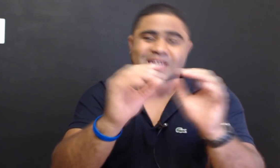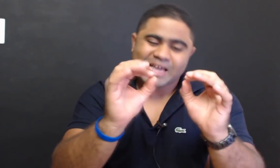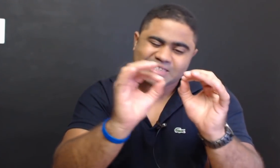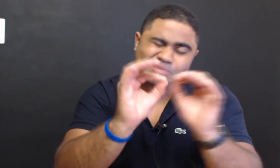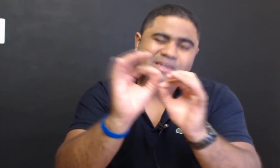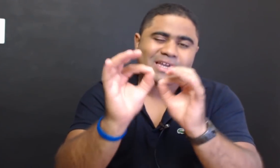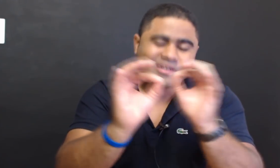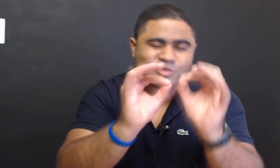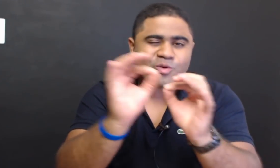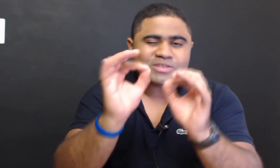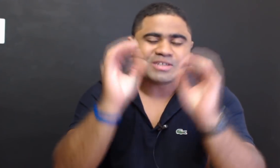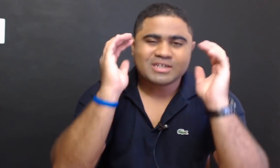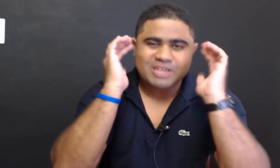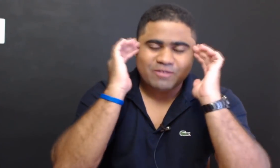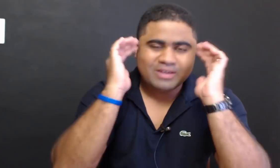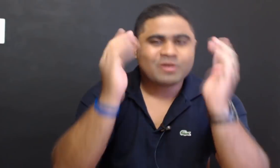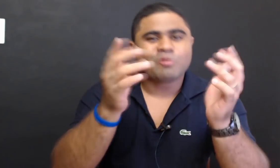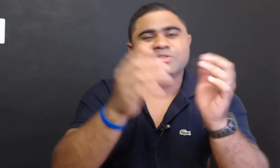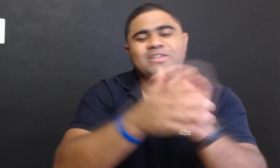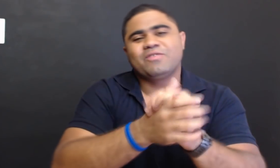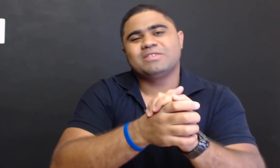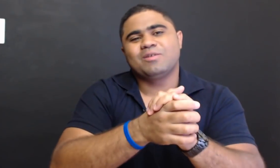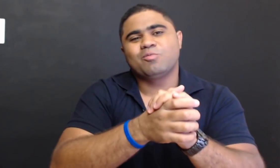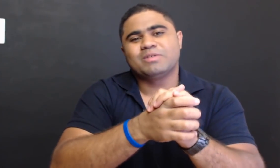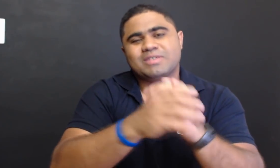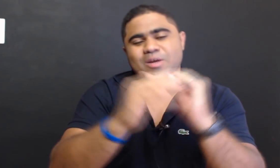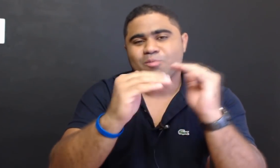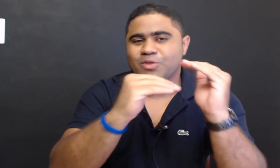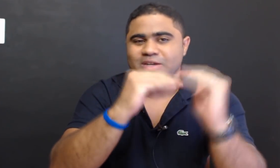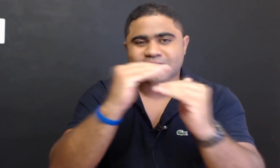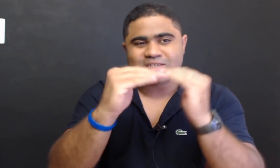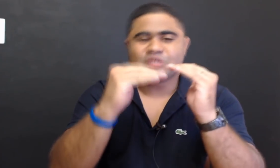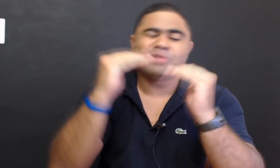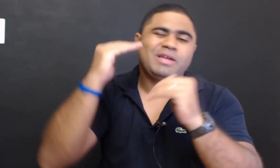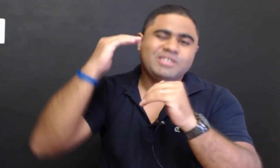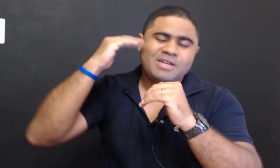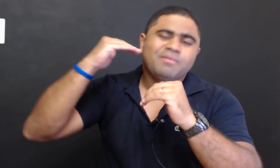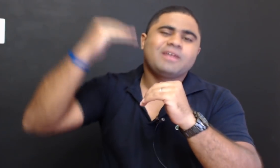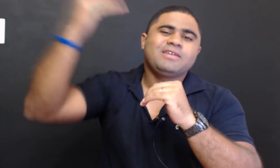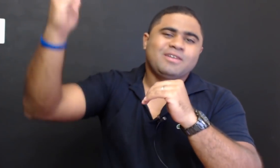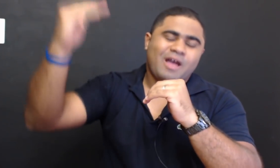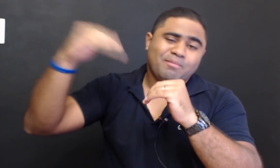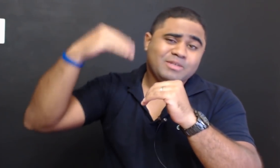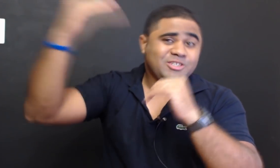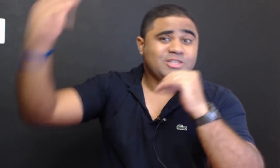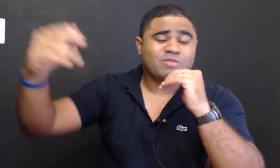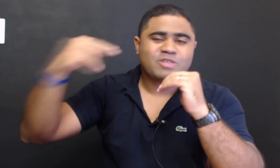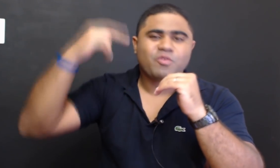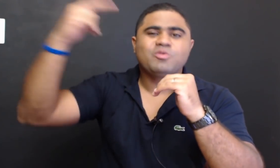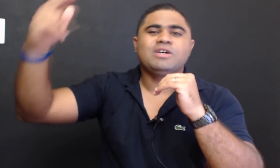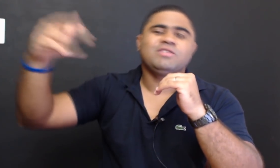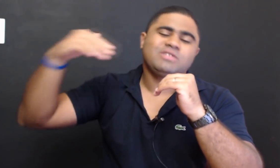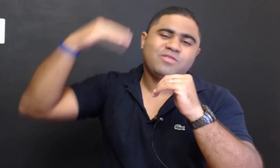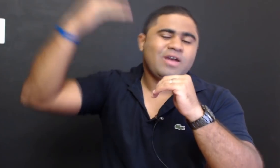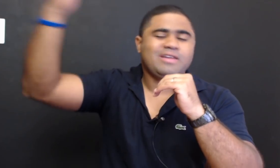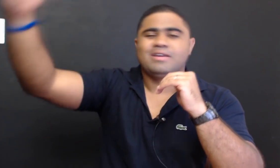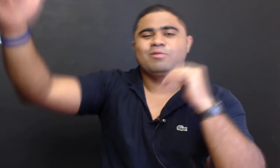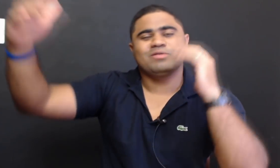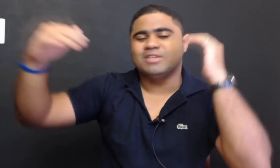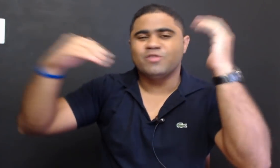essas pequenas coisas, já vai conseguir fazer algumas mudanças aí na sua mente, para aí, à medida que você for mudando, você vai aí conseguindo